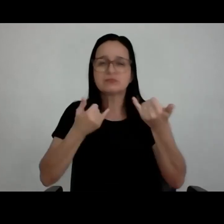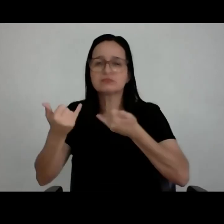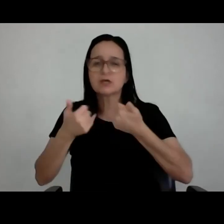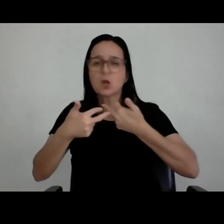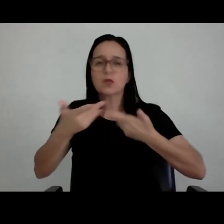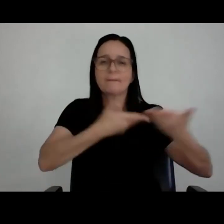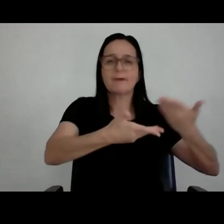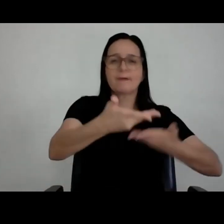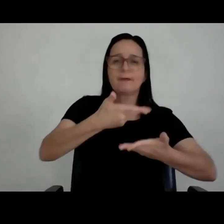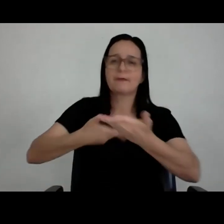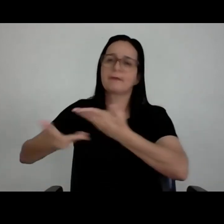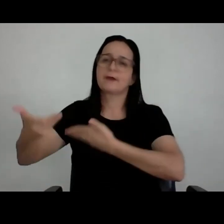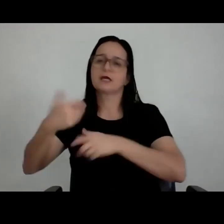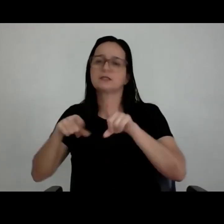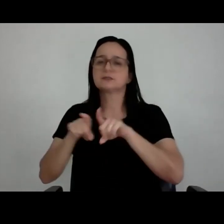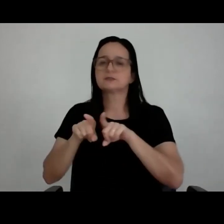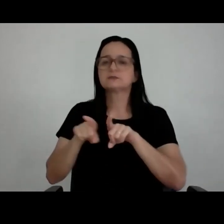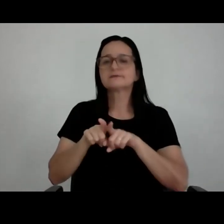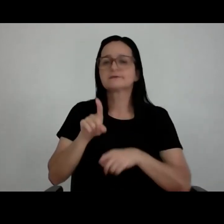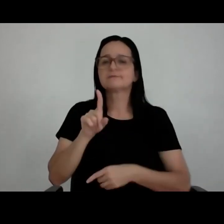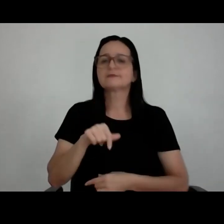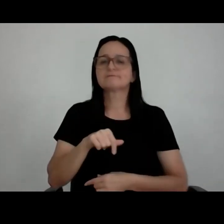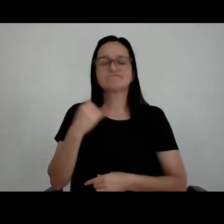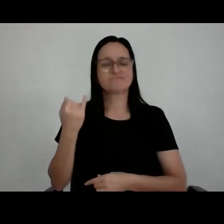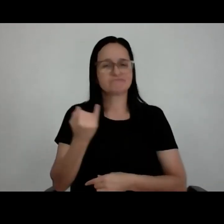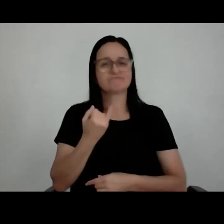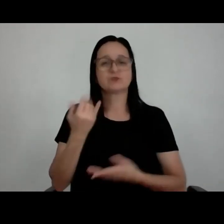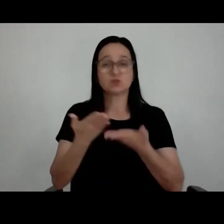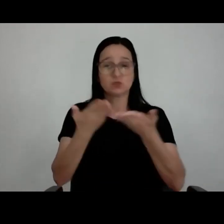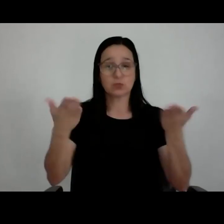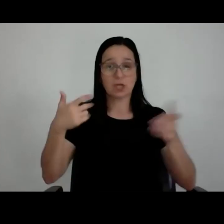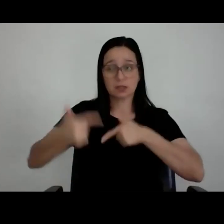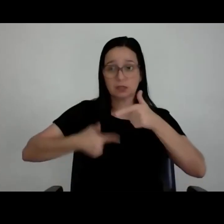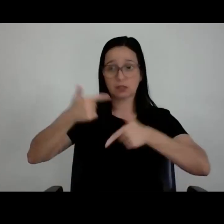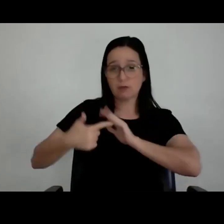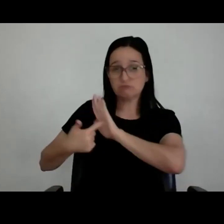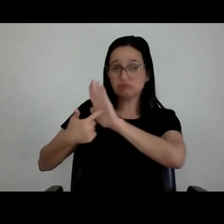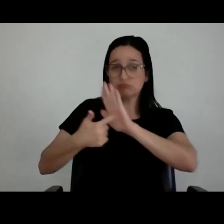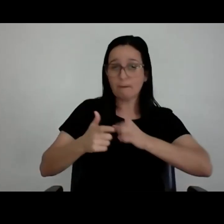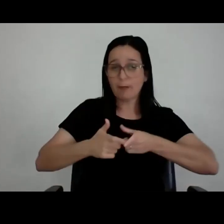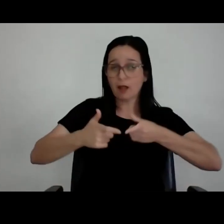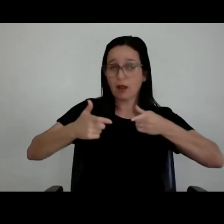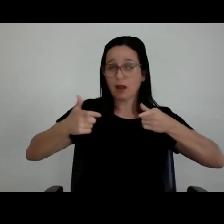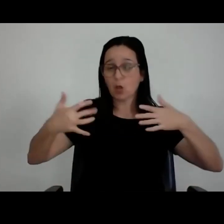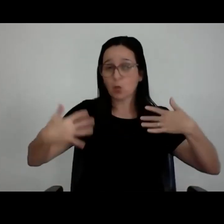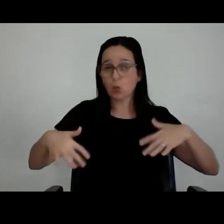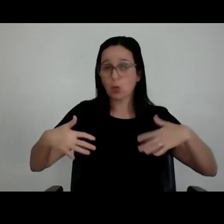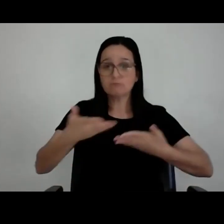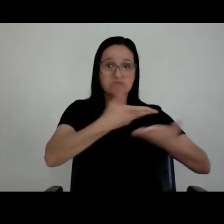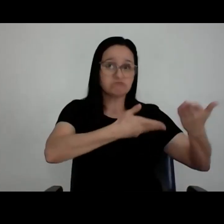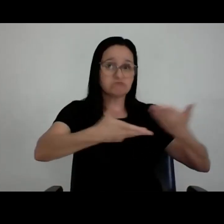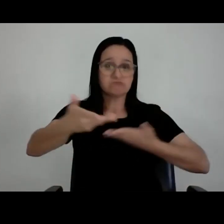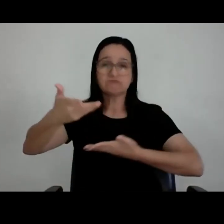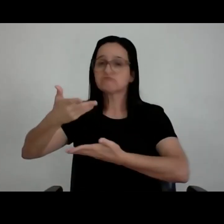fácil com as pessoas, isso é muito importante, que você vai trabalhar sempre com centenas de pessoas, saber se relacionar é uma outra